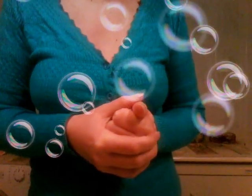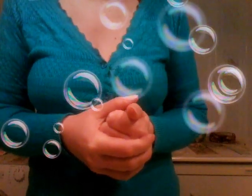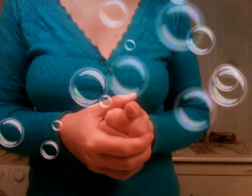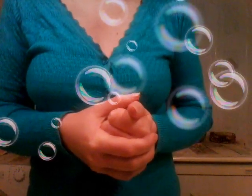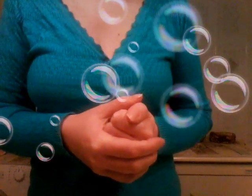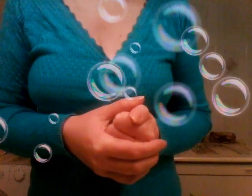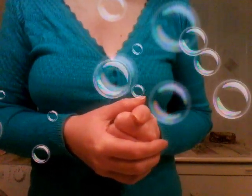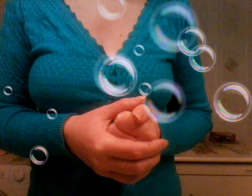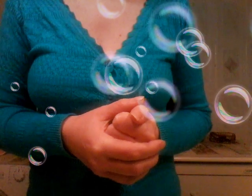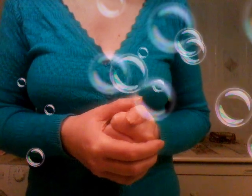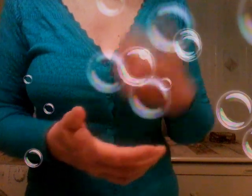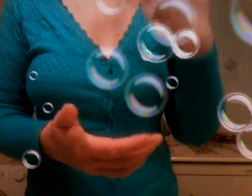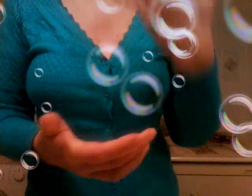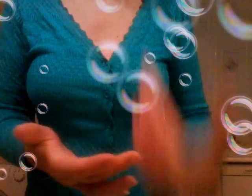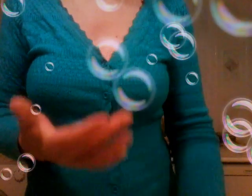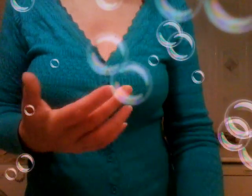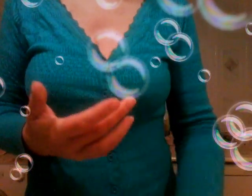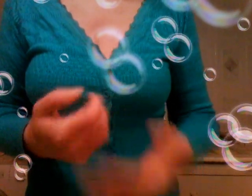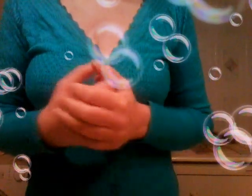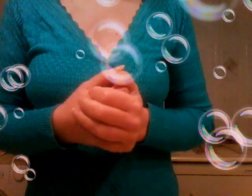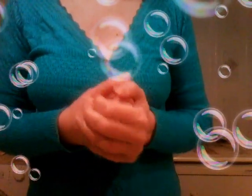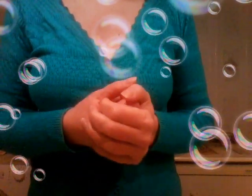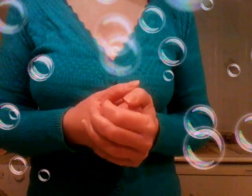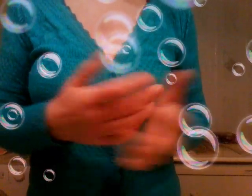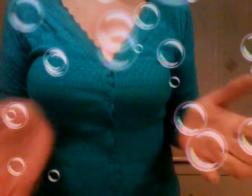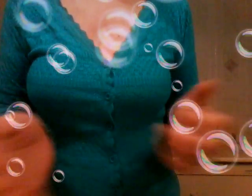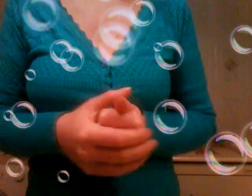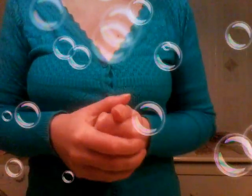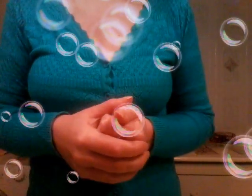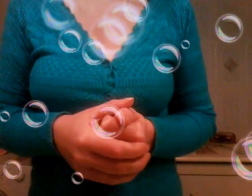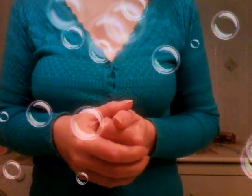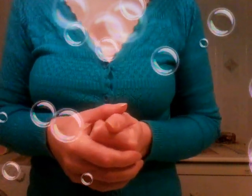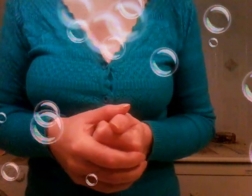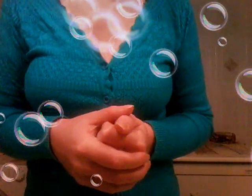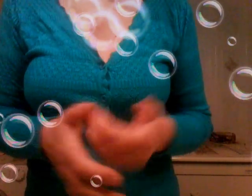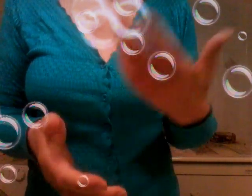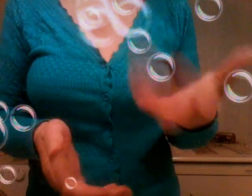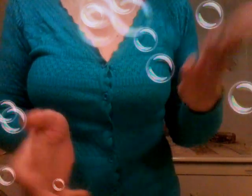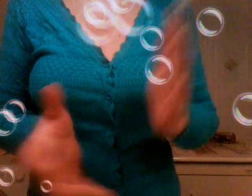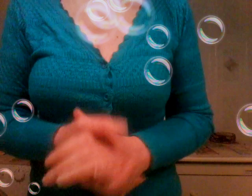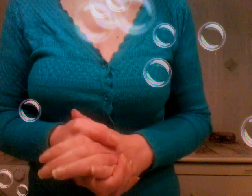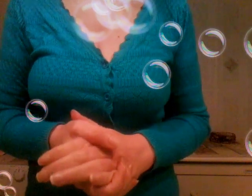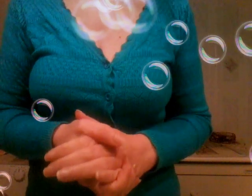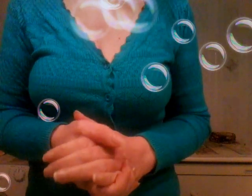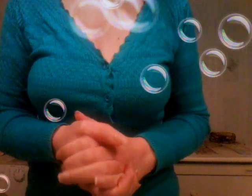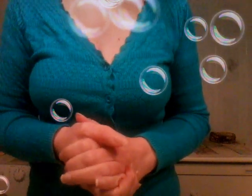eh come Alice nel nell'altro nella fana del bianconiglio